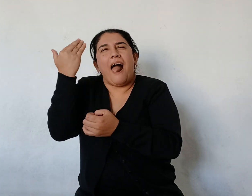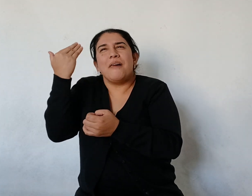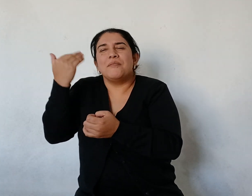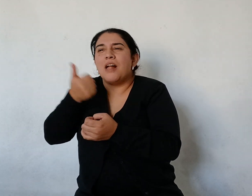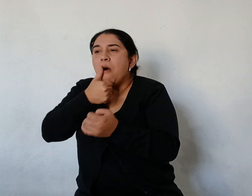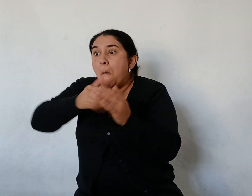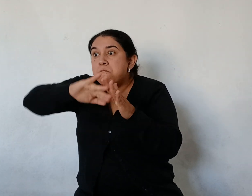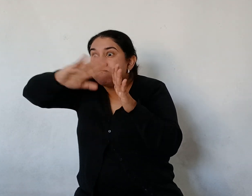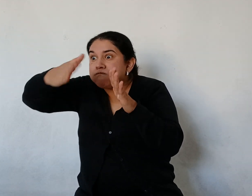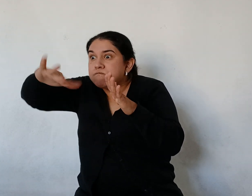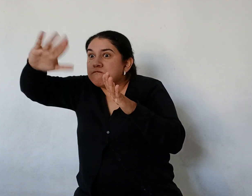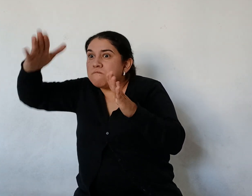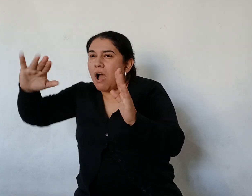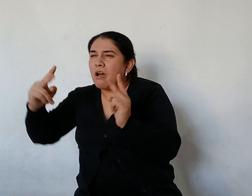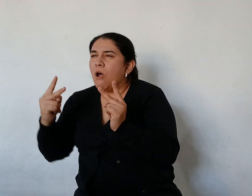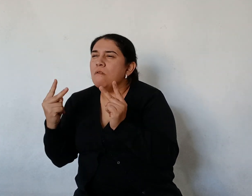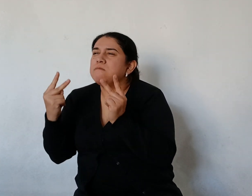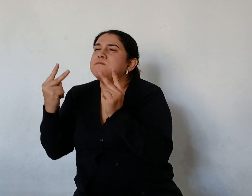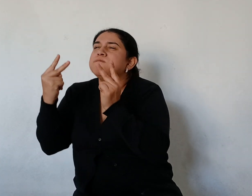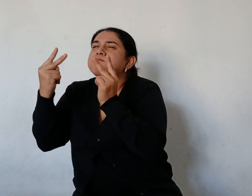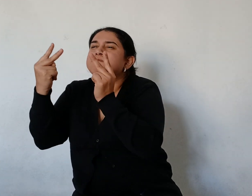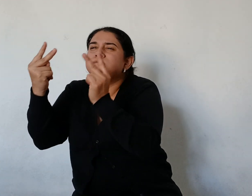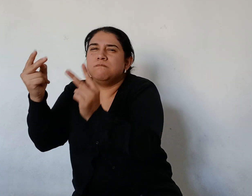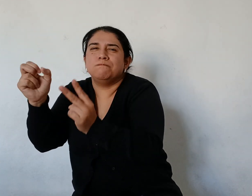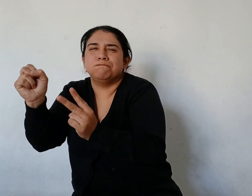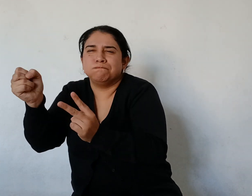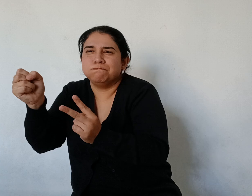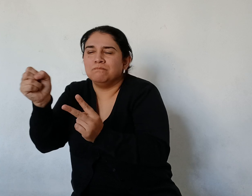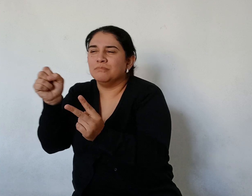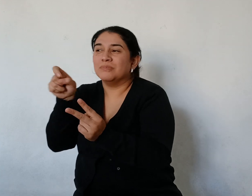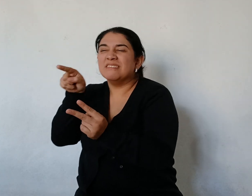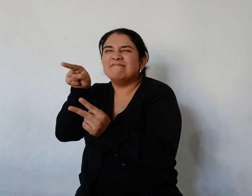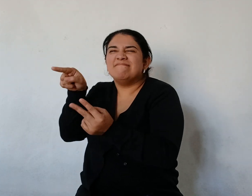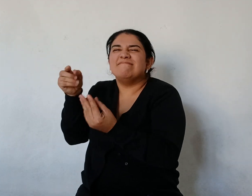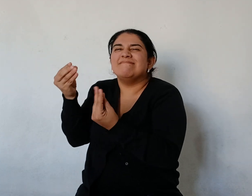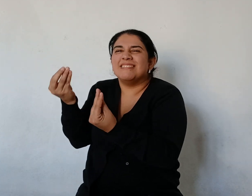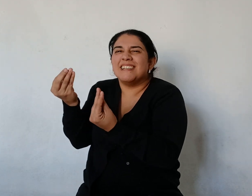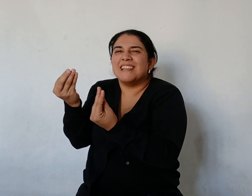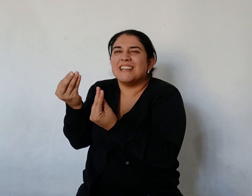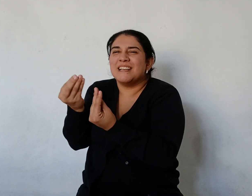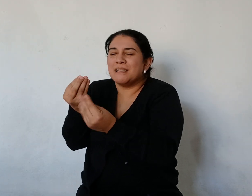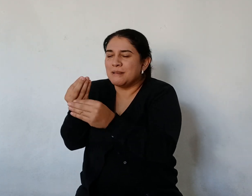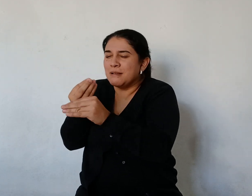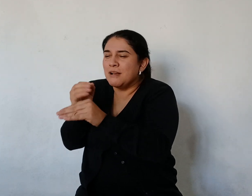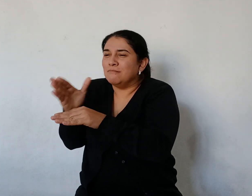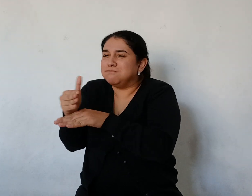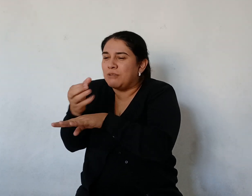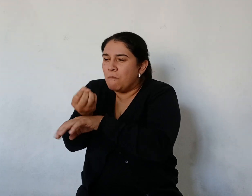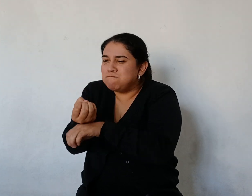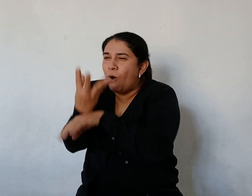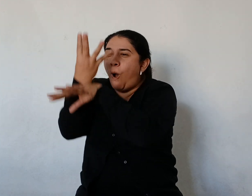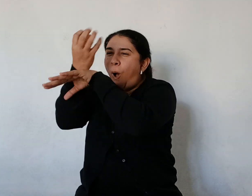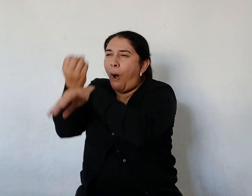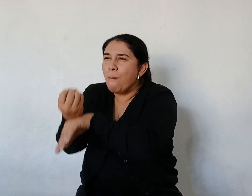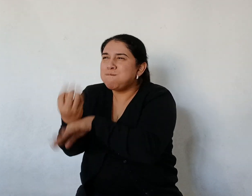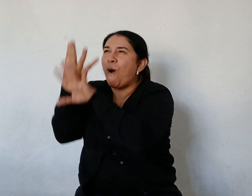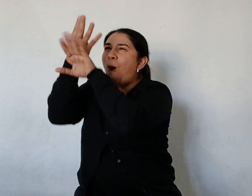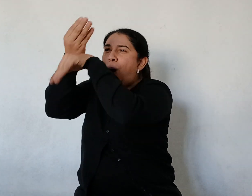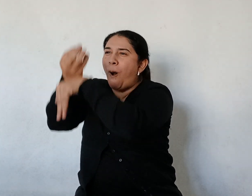Yo sé lo que es Es una ballena Son grandes y echan agua